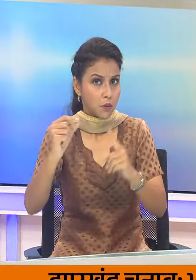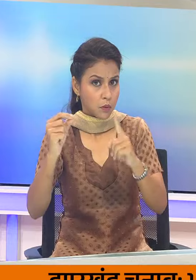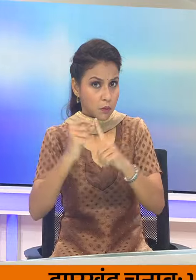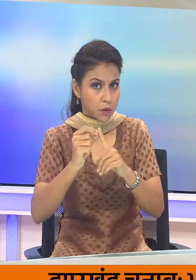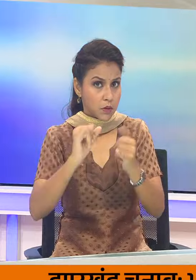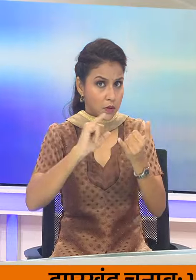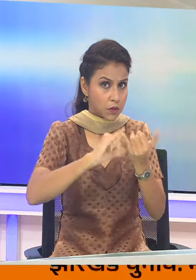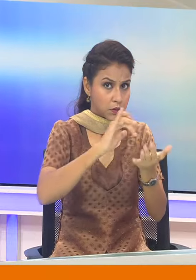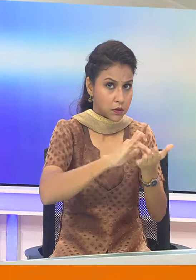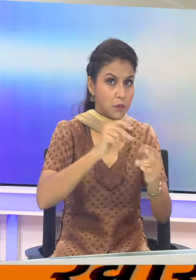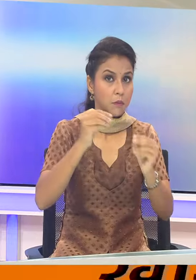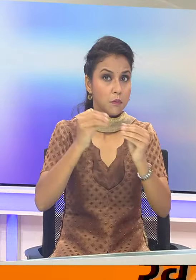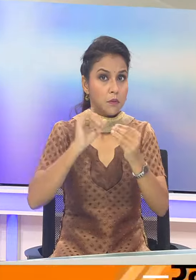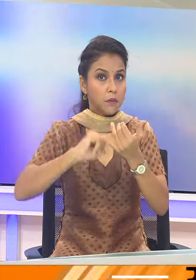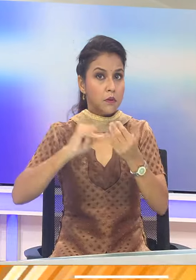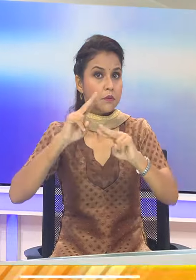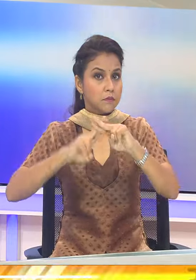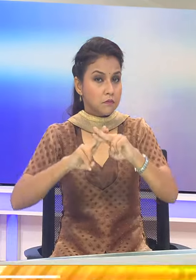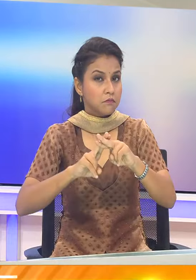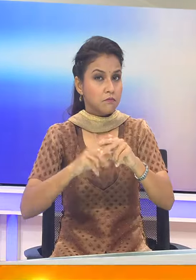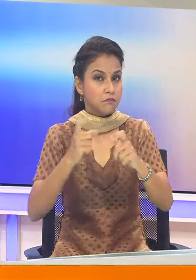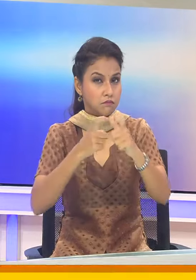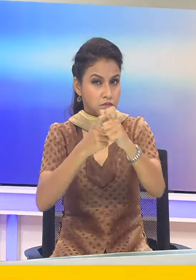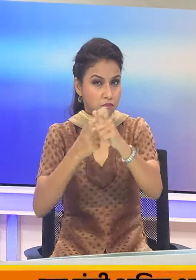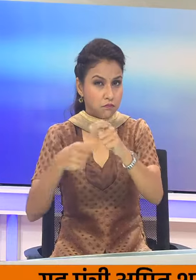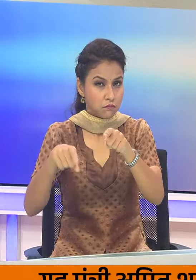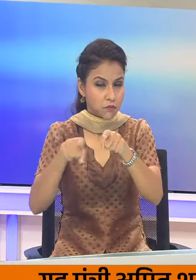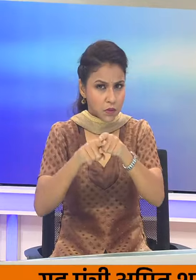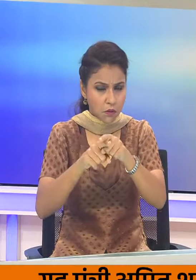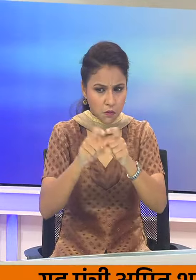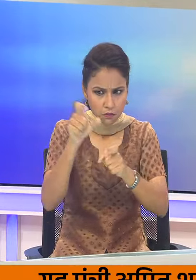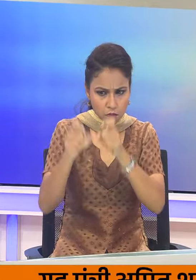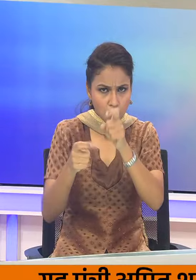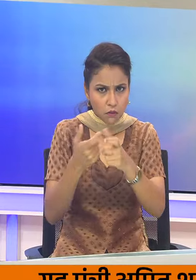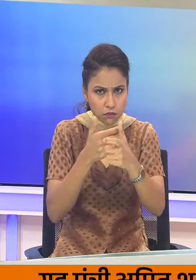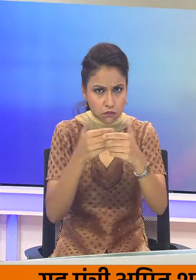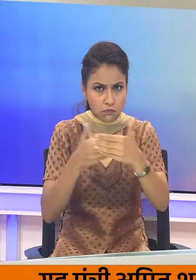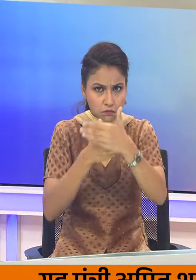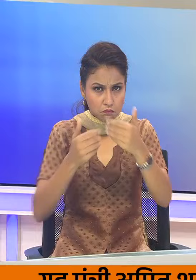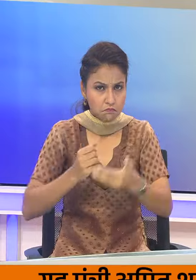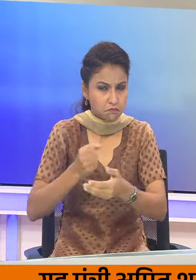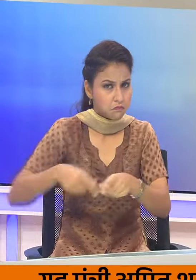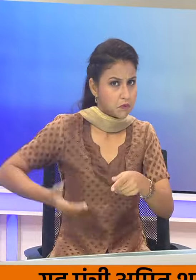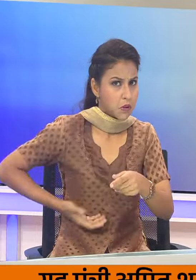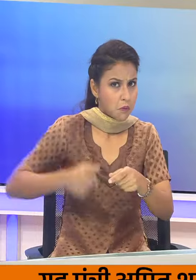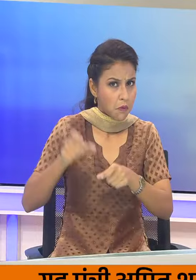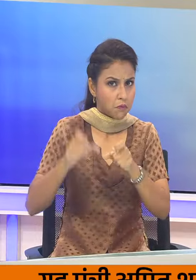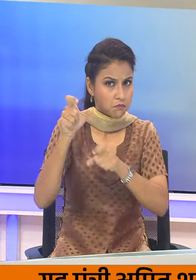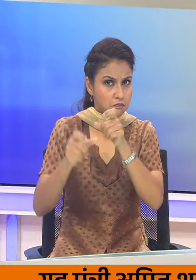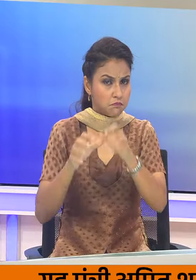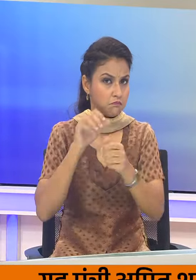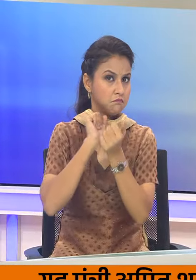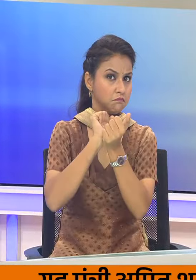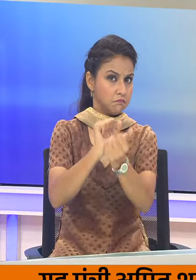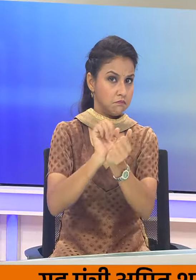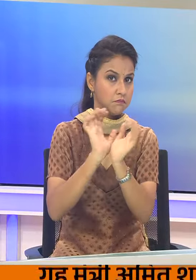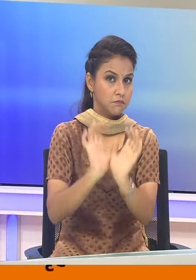पारा के B.S.F. जवानों ने घुसपैट करने का प्रयास कर रहे बांगलदेशी नागरिकों को गिरफतार किया